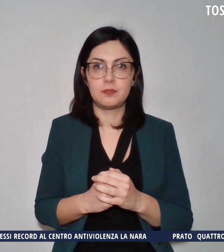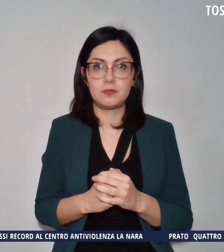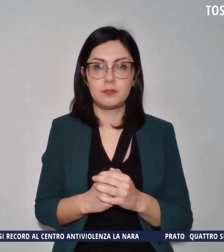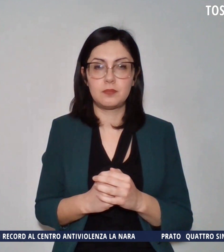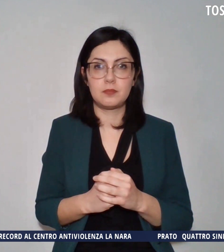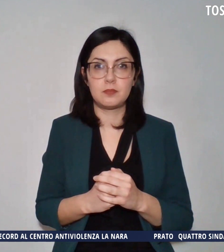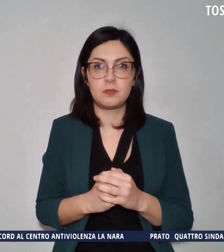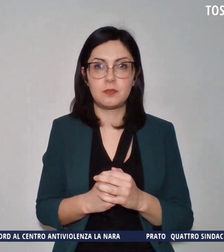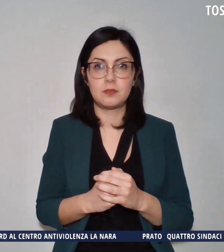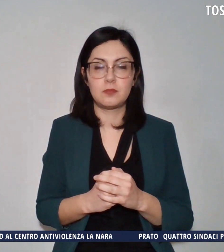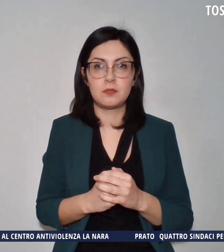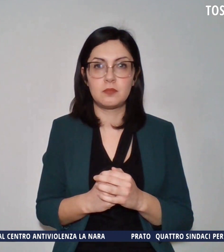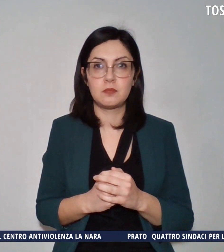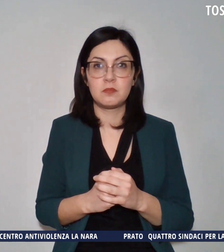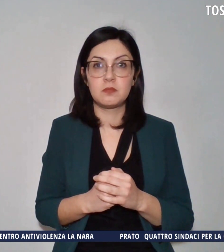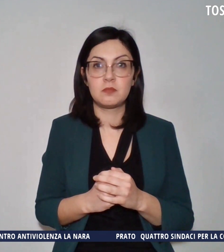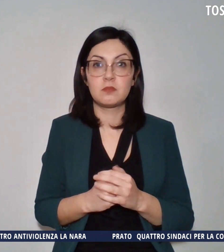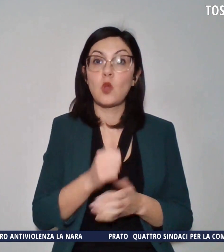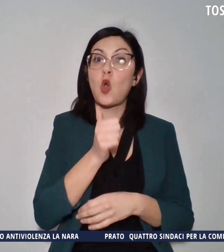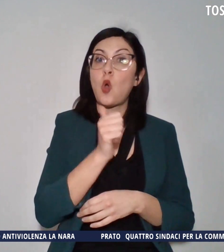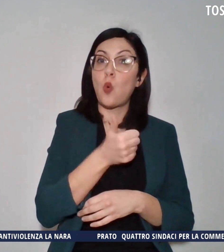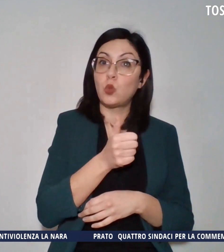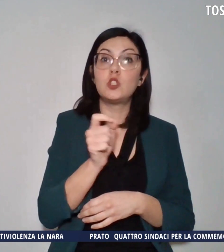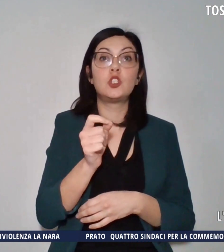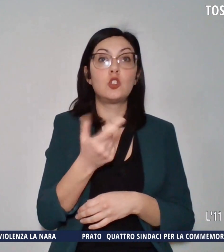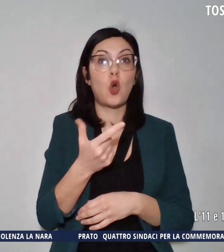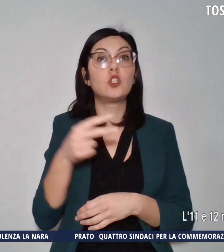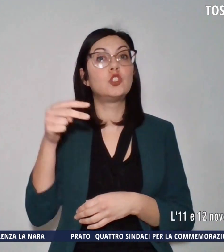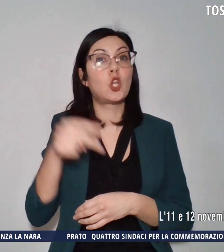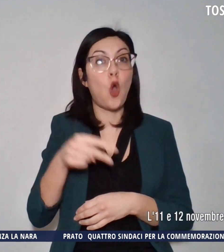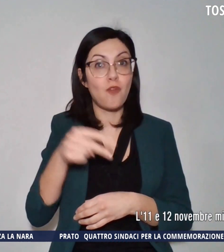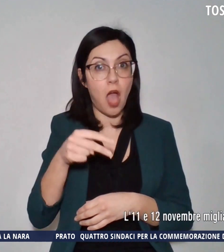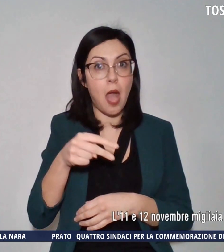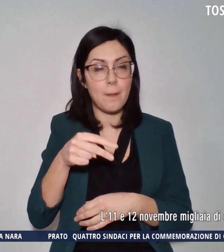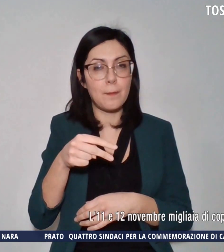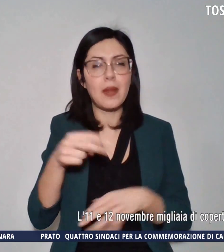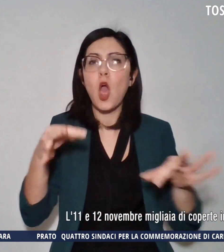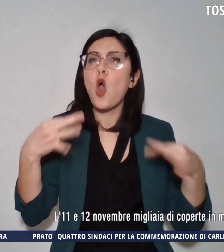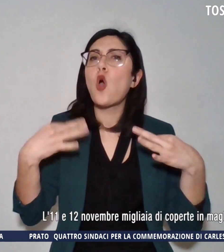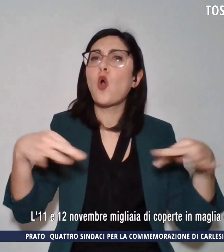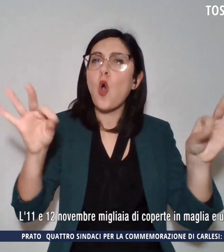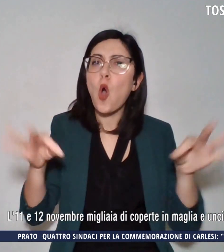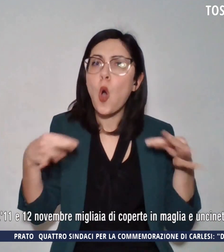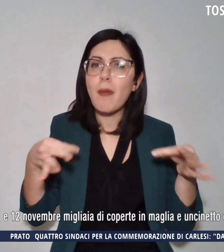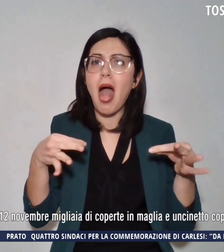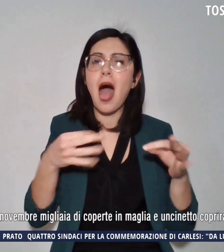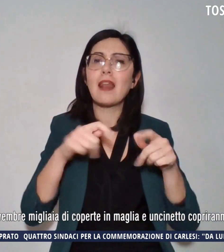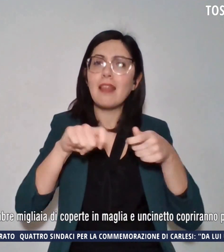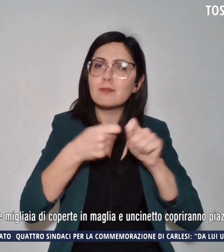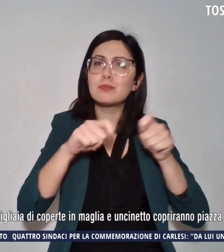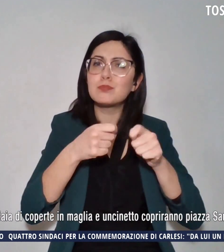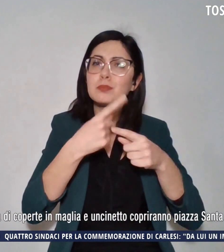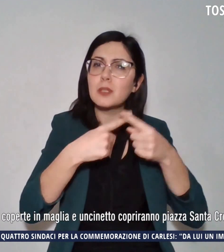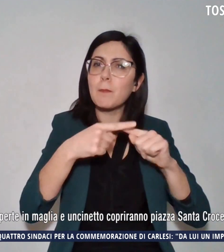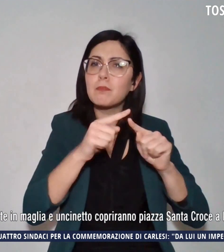L'11 e 12 novembre migliaia di coperte in maglia e uncinetto copriranno